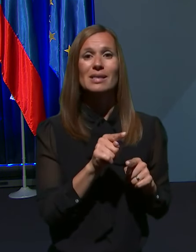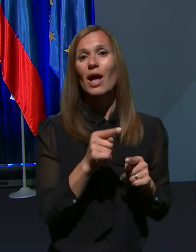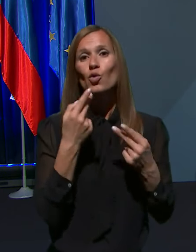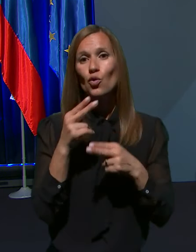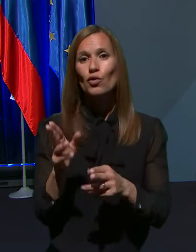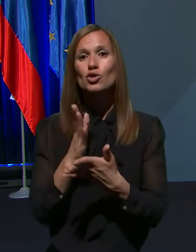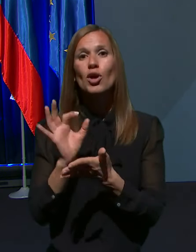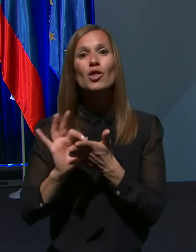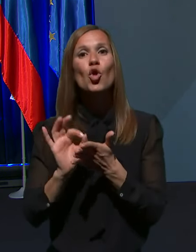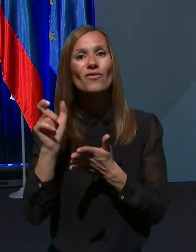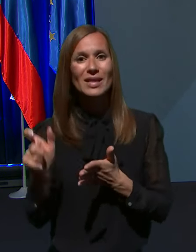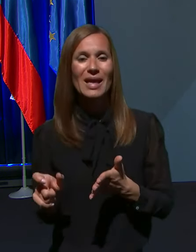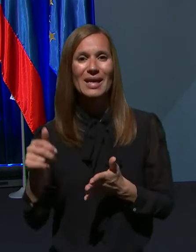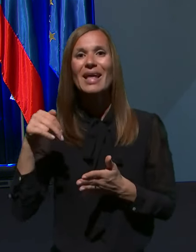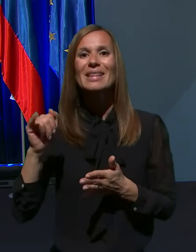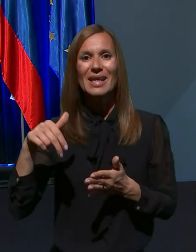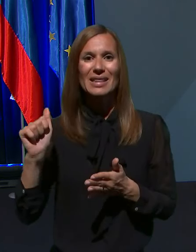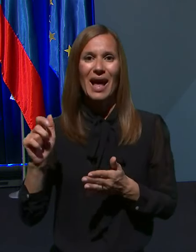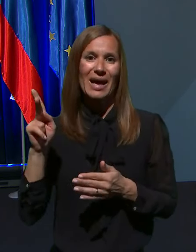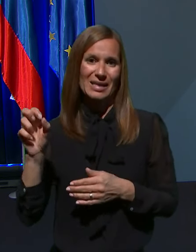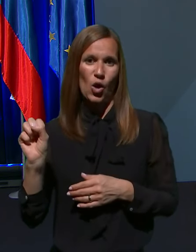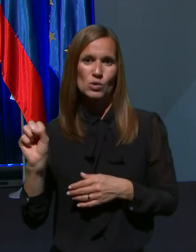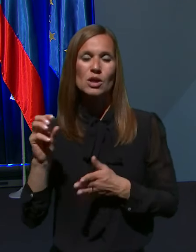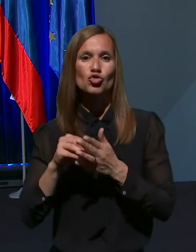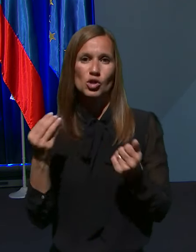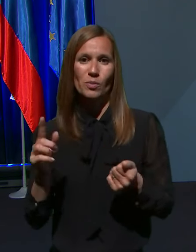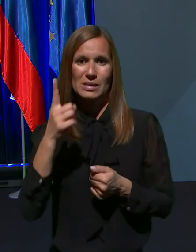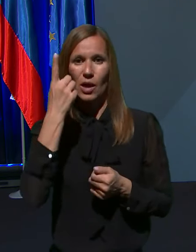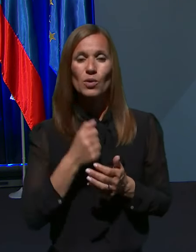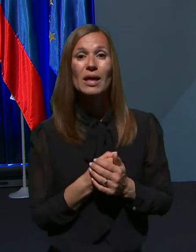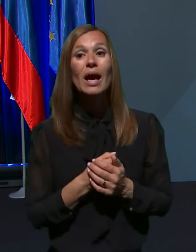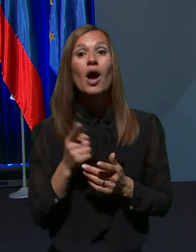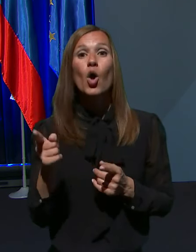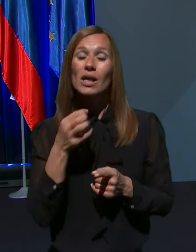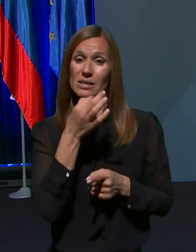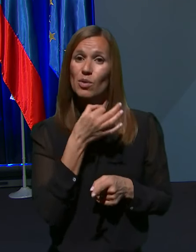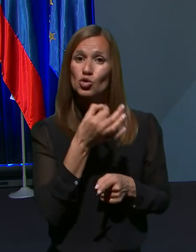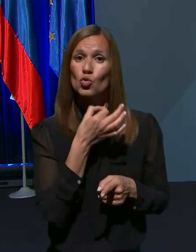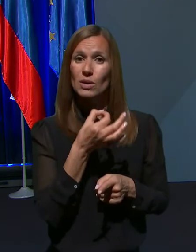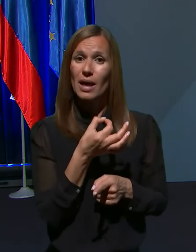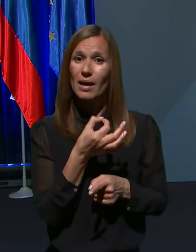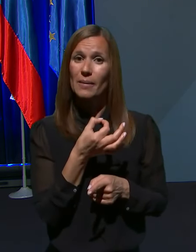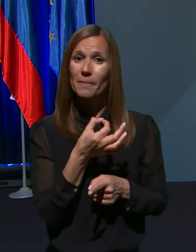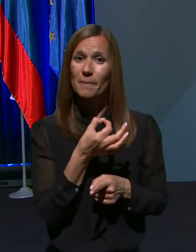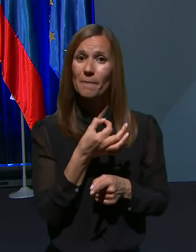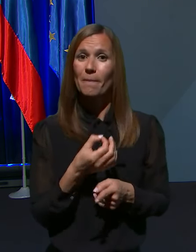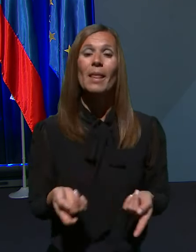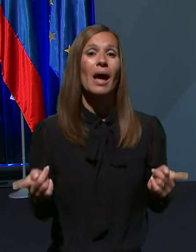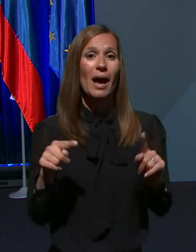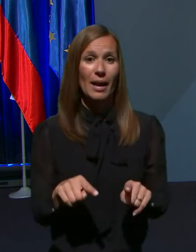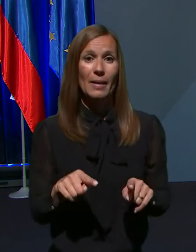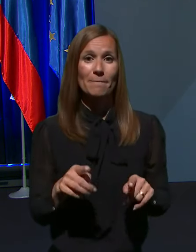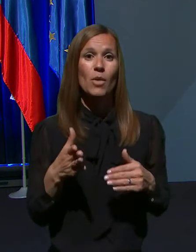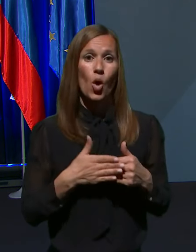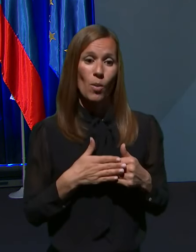Knaus iz Dnevnika že odgovorili. sprašuje namreč naslednje, ali se ob